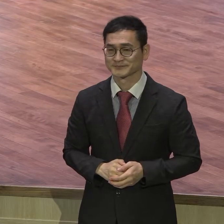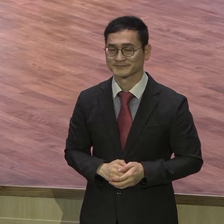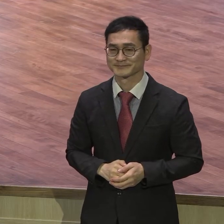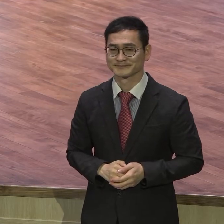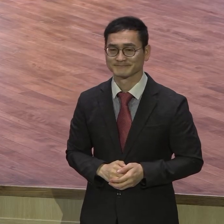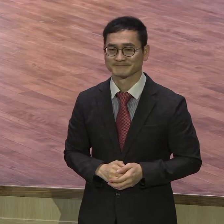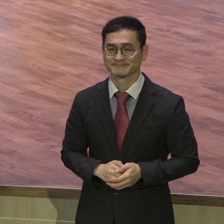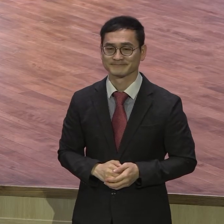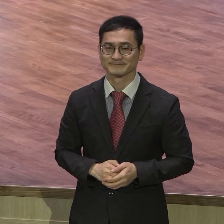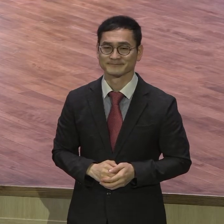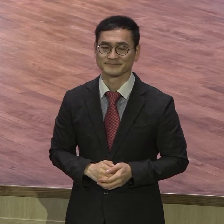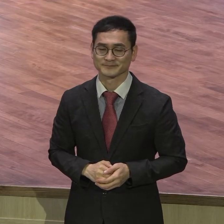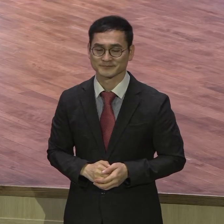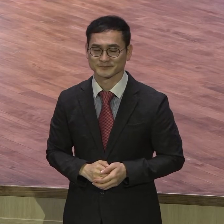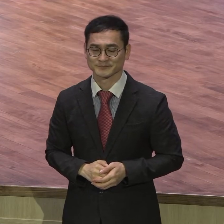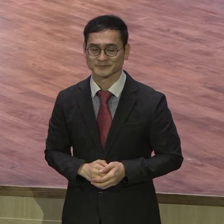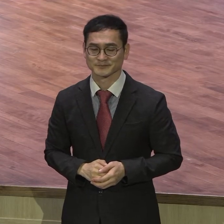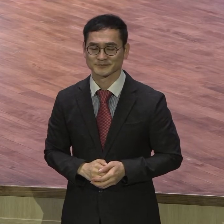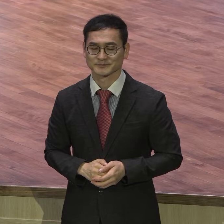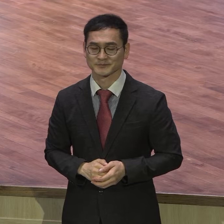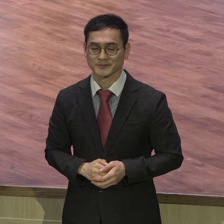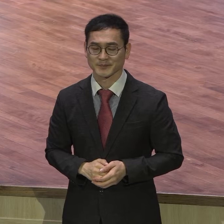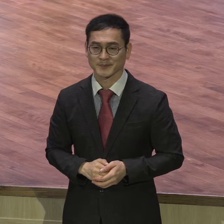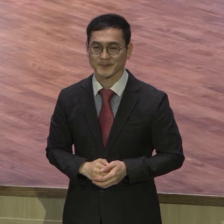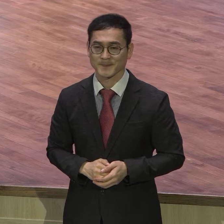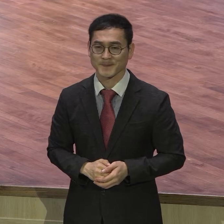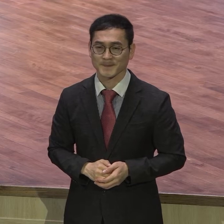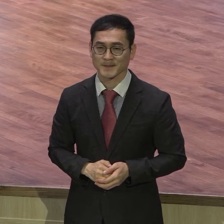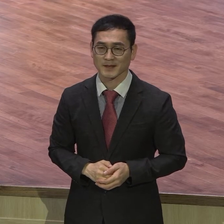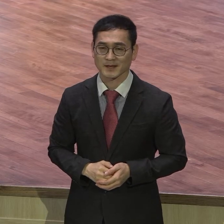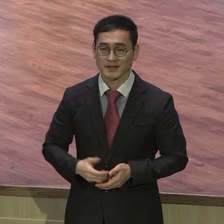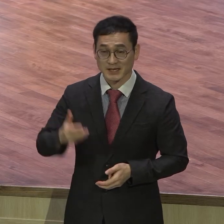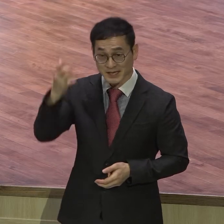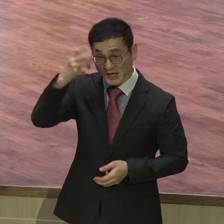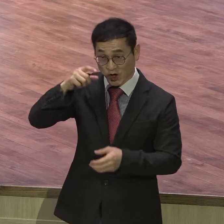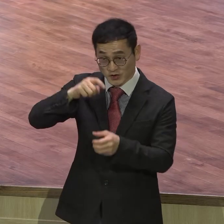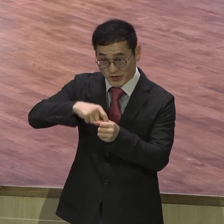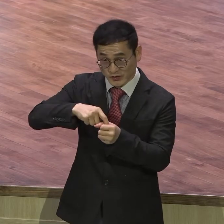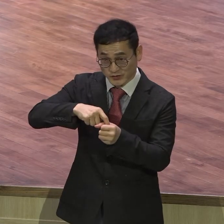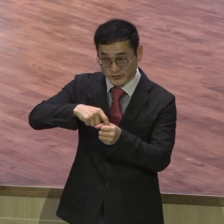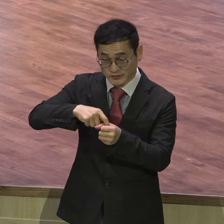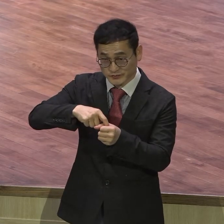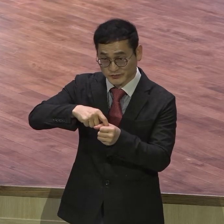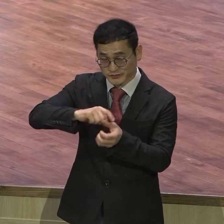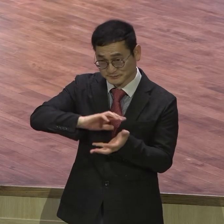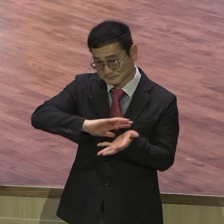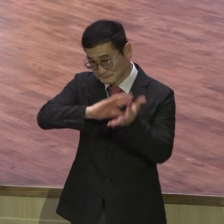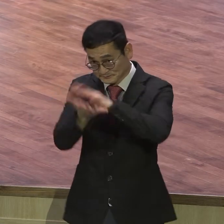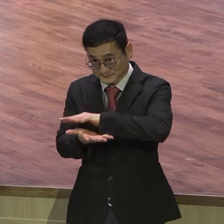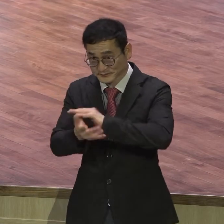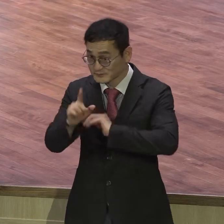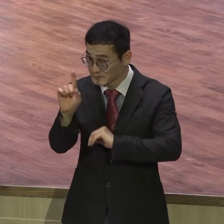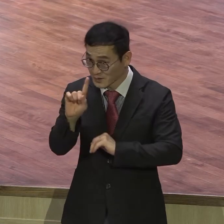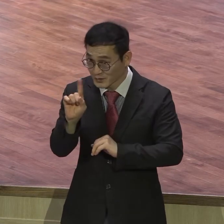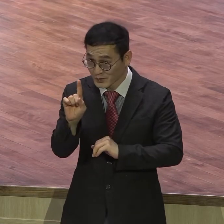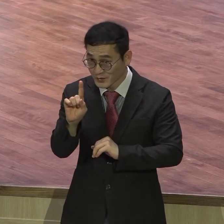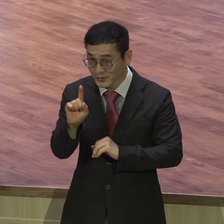강조하는 영적 개혁의 의미가 뭐냐. 영적 개혁이 뭐예요. 이